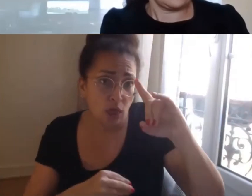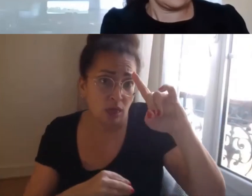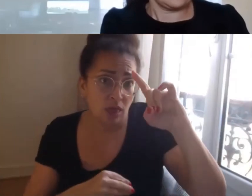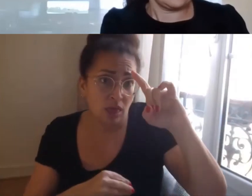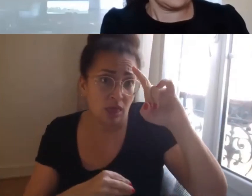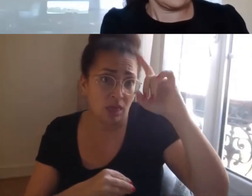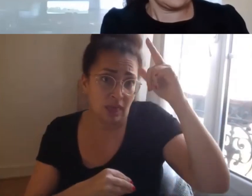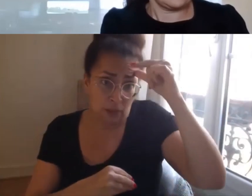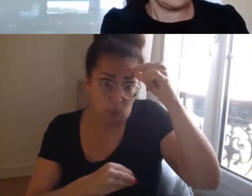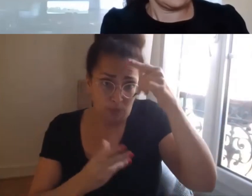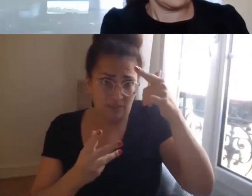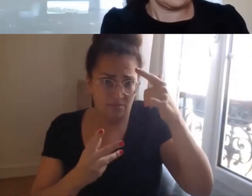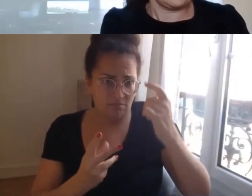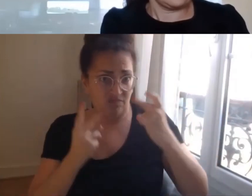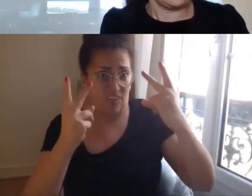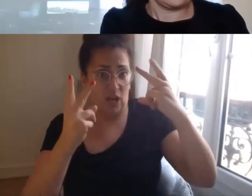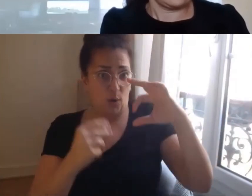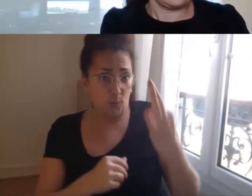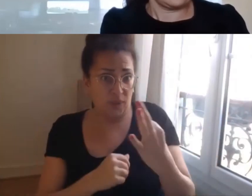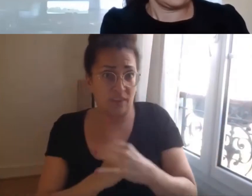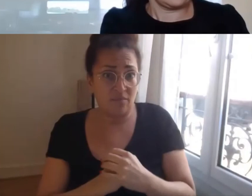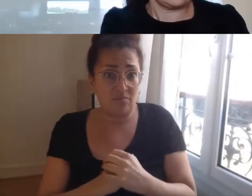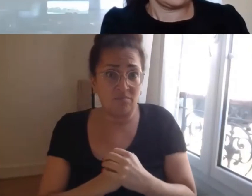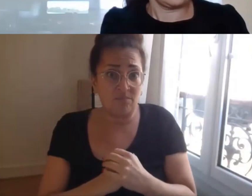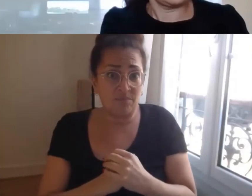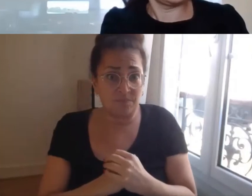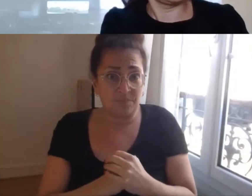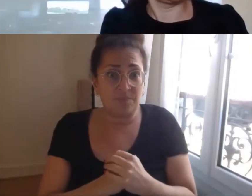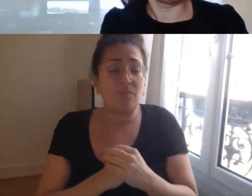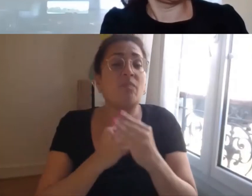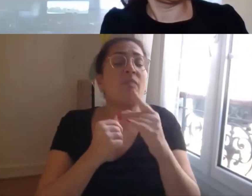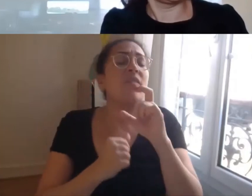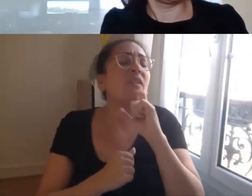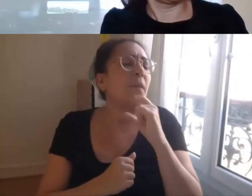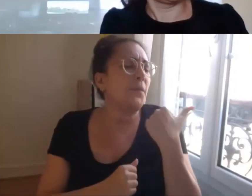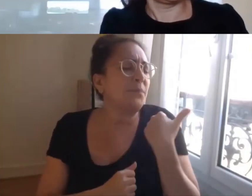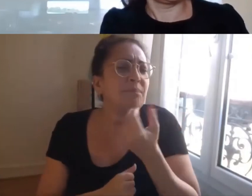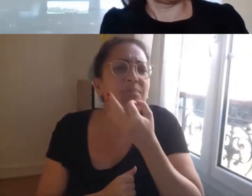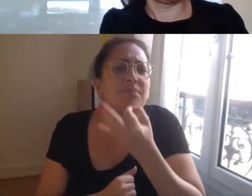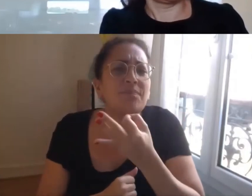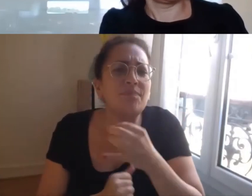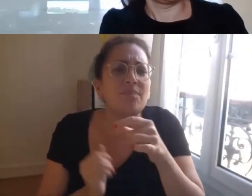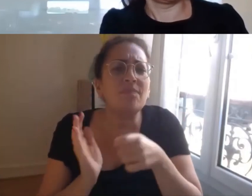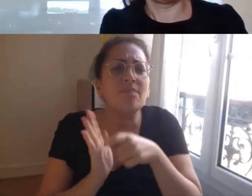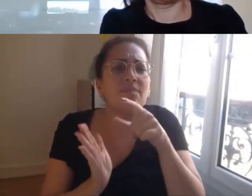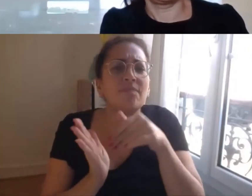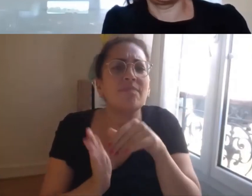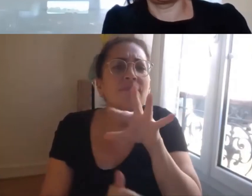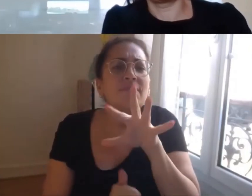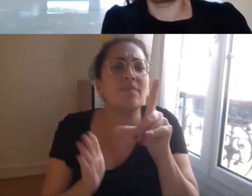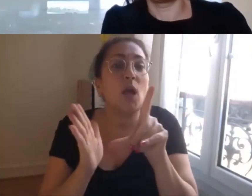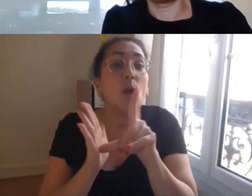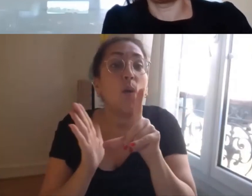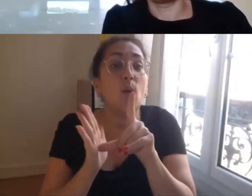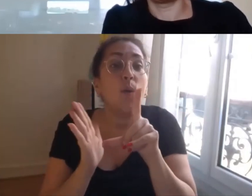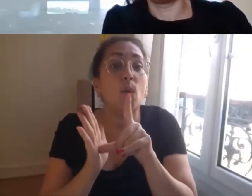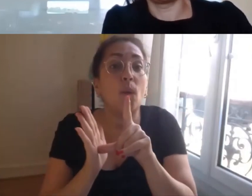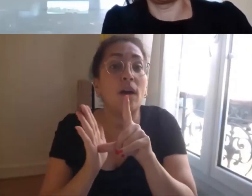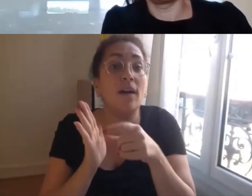à l'heure et je reviens à ce par quoi j'ai commencé quand j'ai dit tout à l'heure que la loi de 2005 était une très grande loi de la